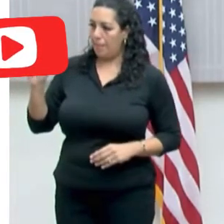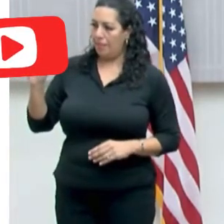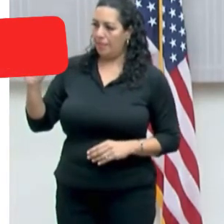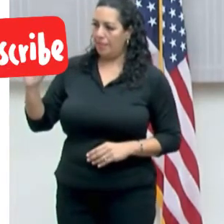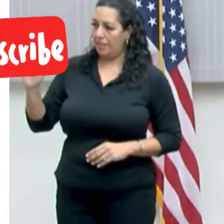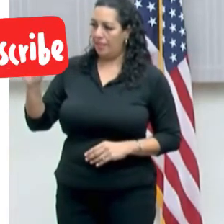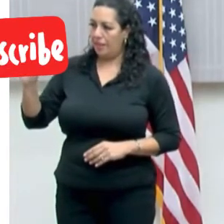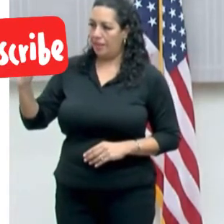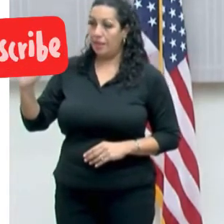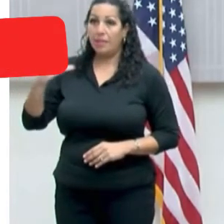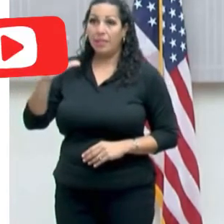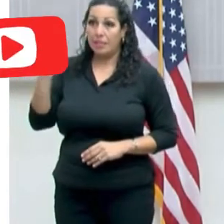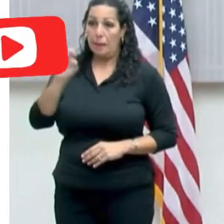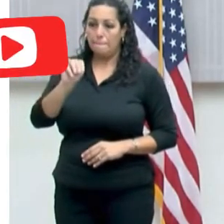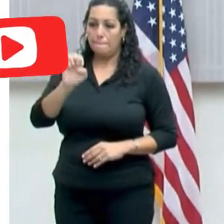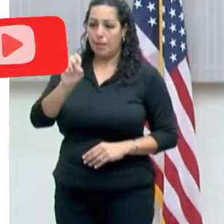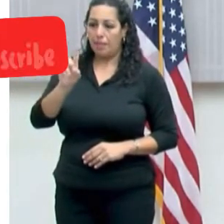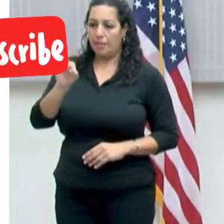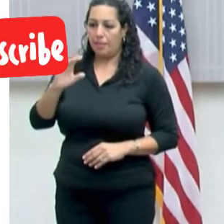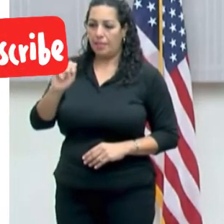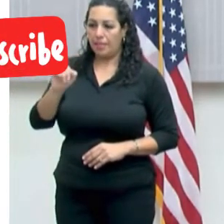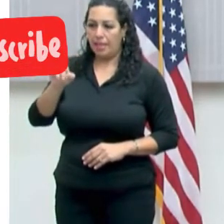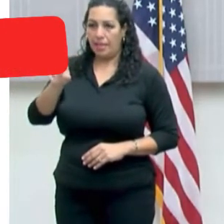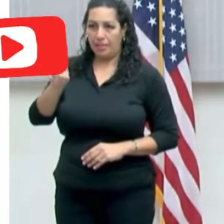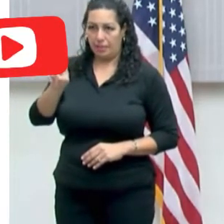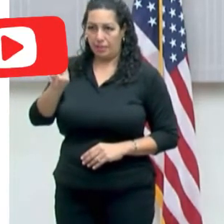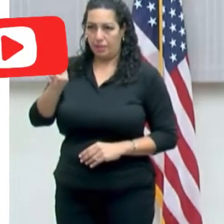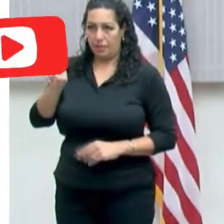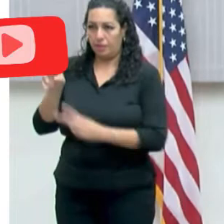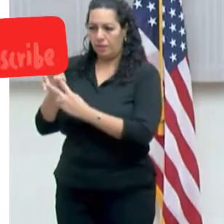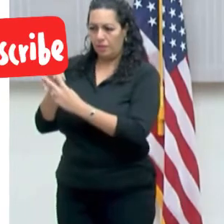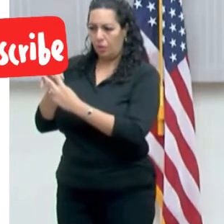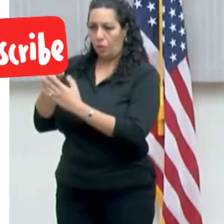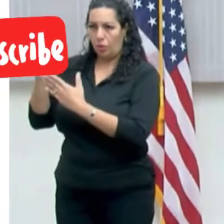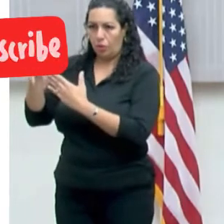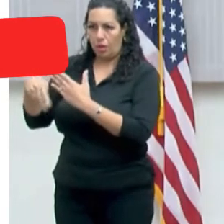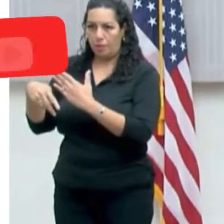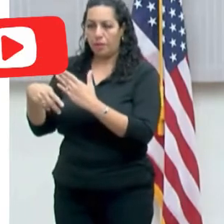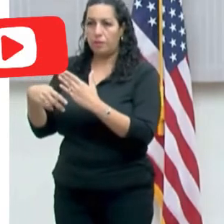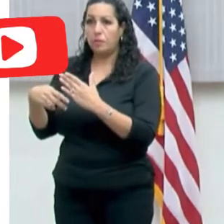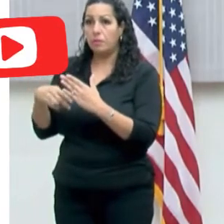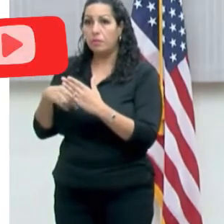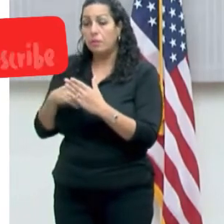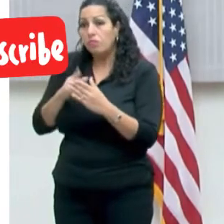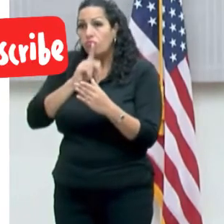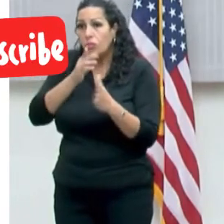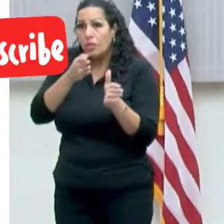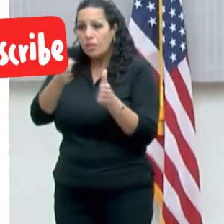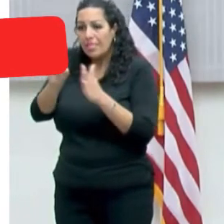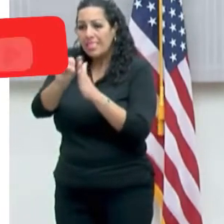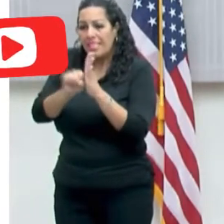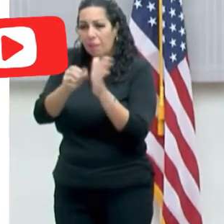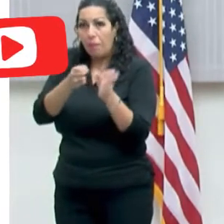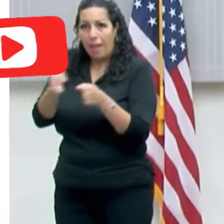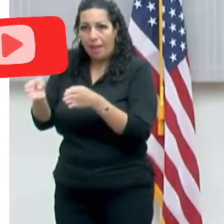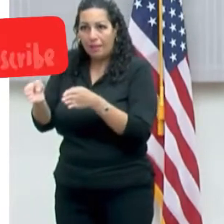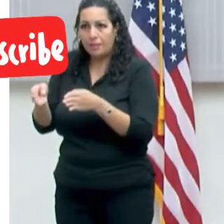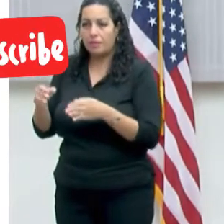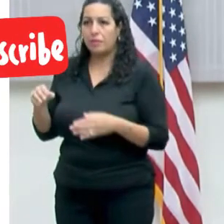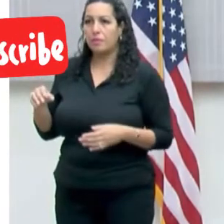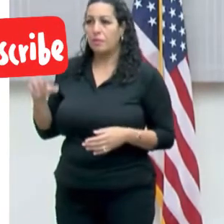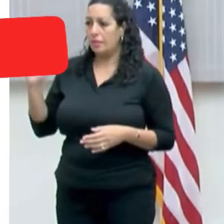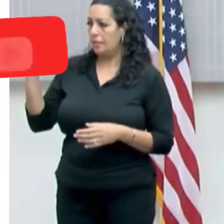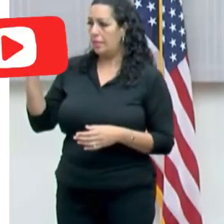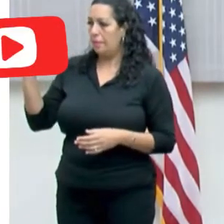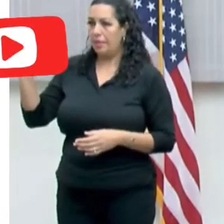son dos programas federales, y ahora mismo, pues, dentro de lo que es el State Plan y lo que CMS establece para Medicare,